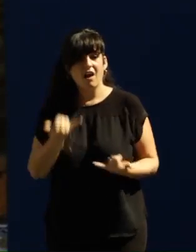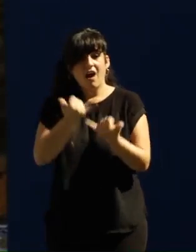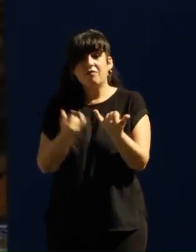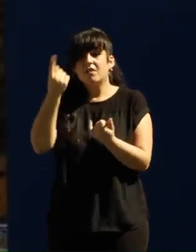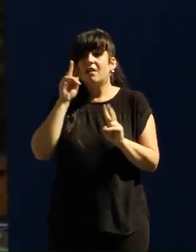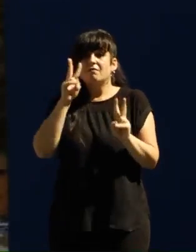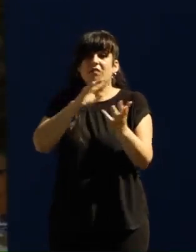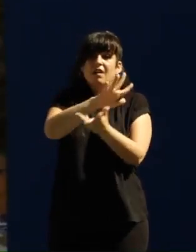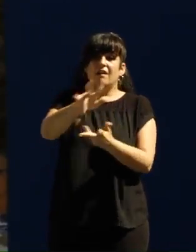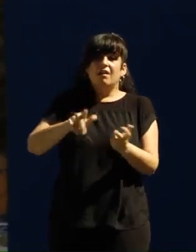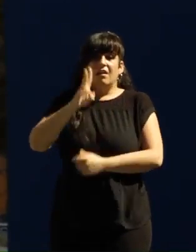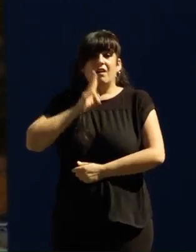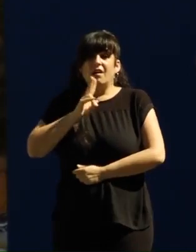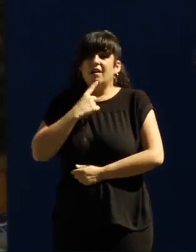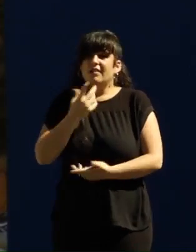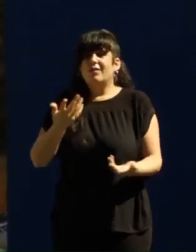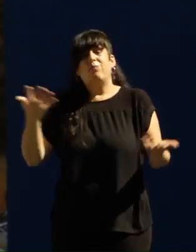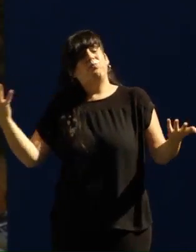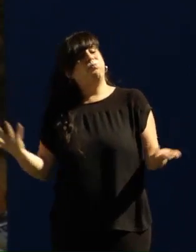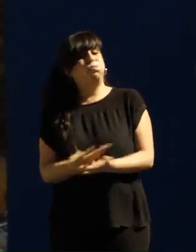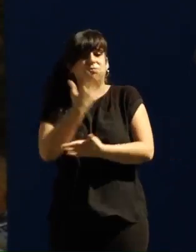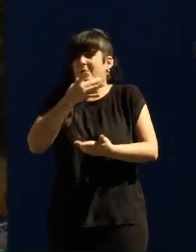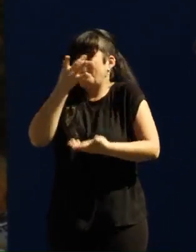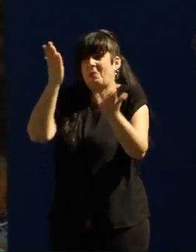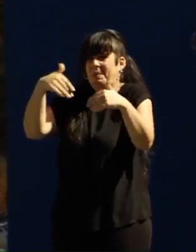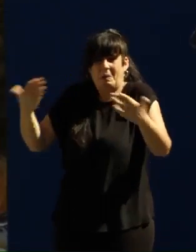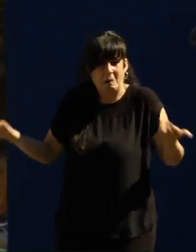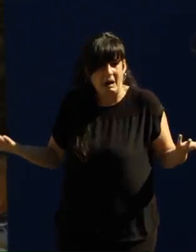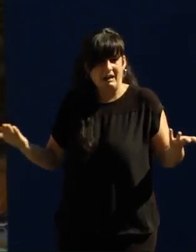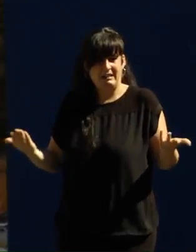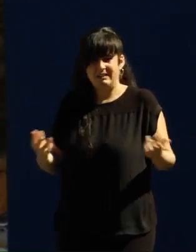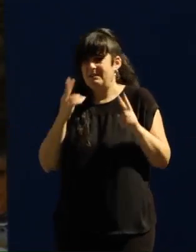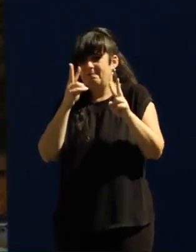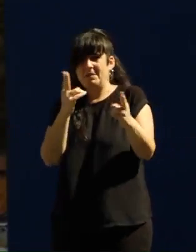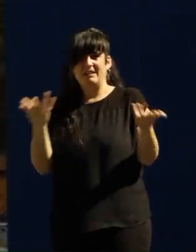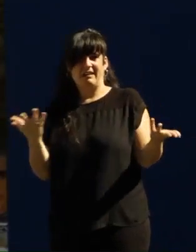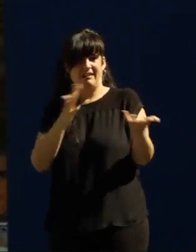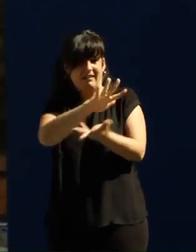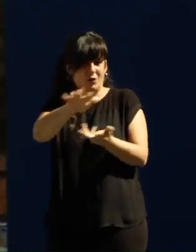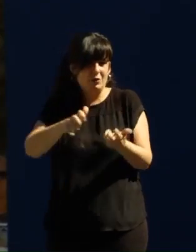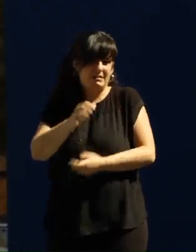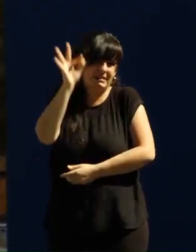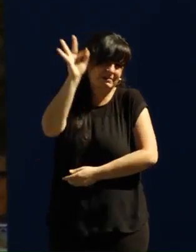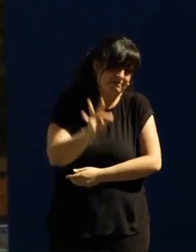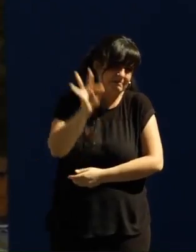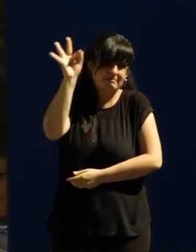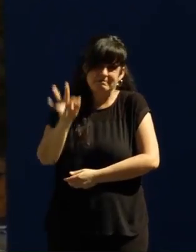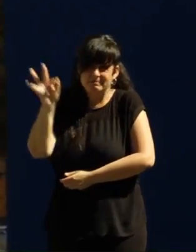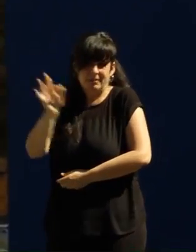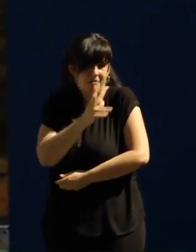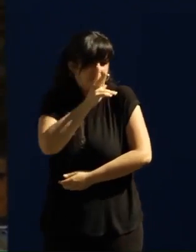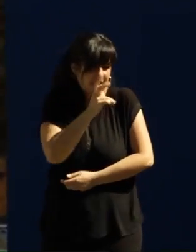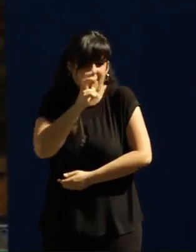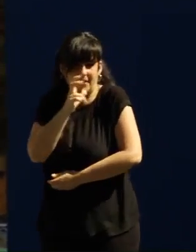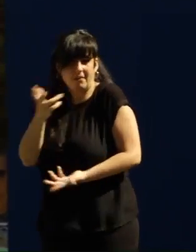el telediario y maldecir y decir pero qué sinvergüenzas, pero cómo nos pueden hacer estar haciendo esto, pero cuánto más hace falta para que la gente